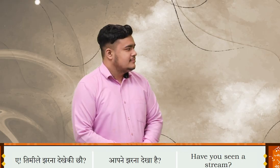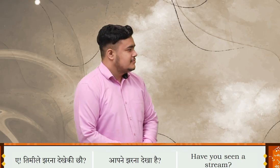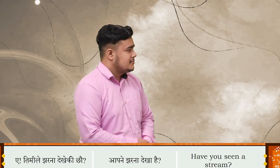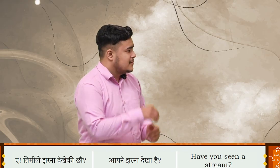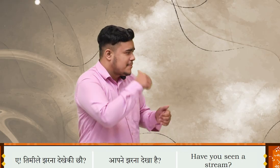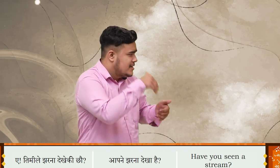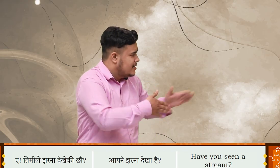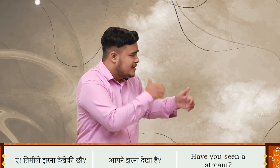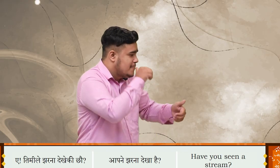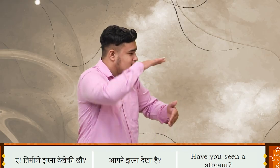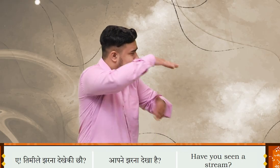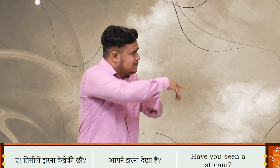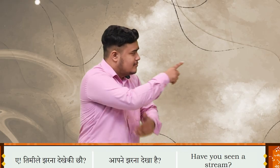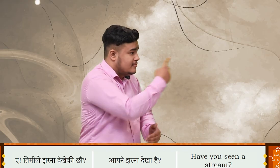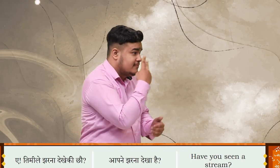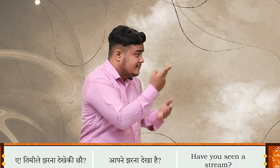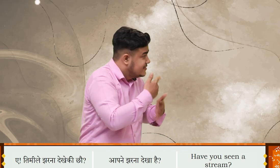ए तिम्रे जर्णा देखे को छाओ